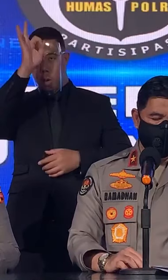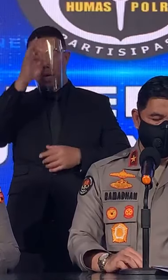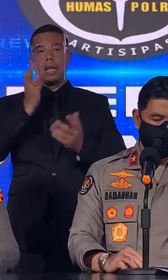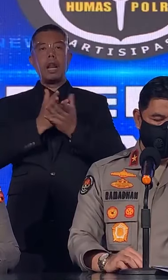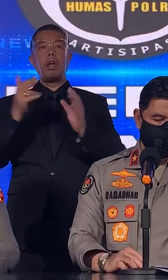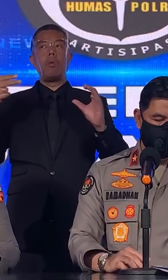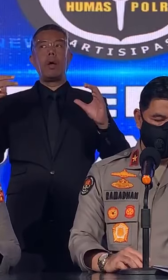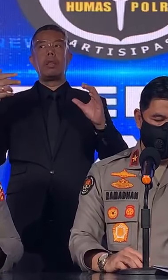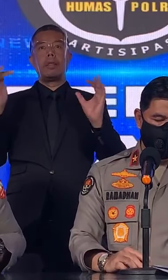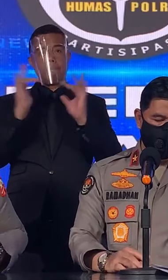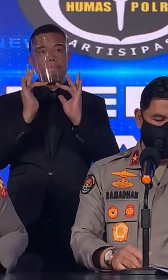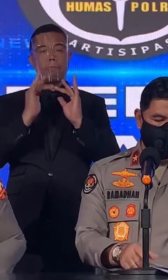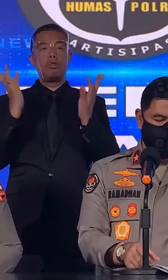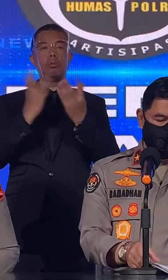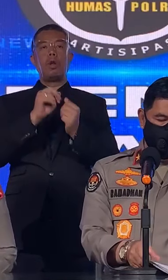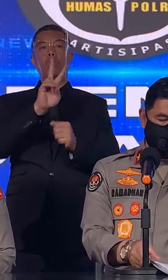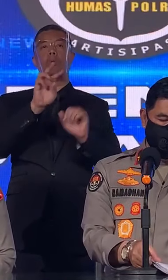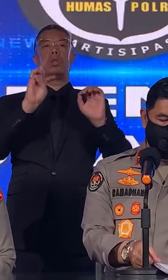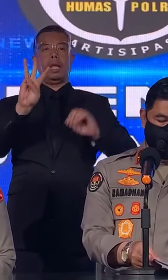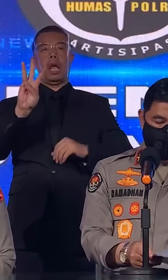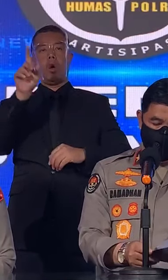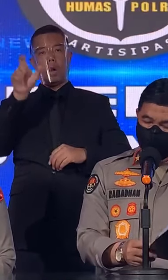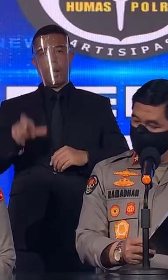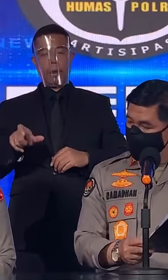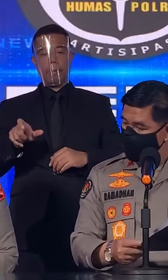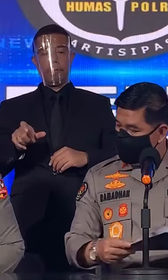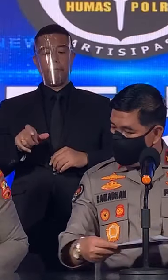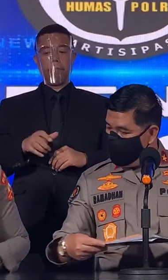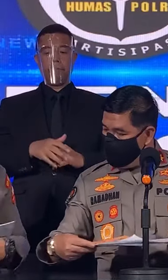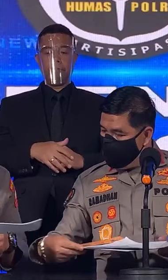virtual sebanyak 23 personil.